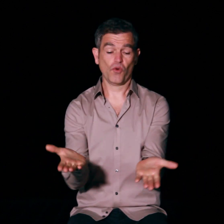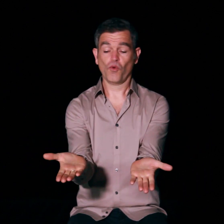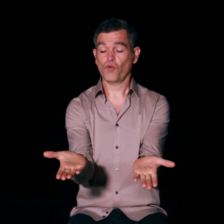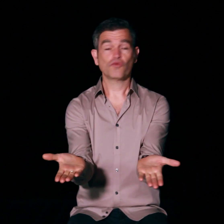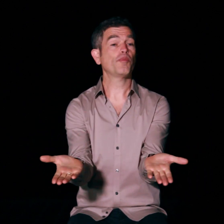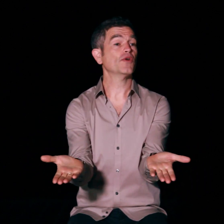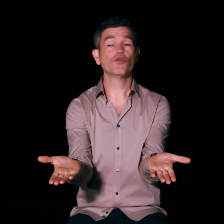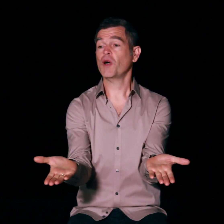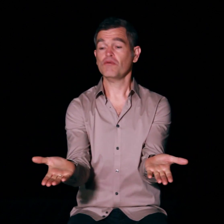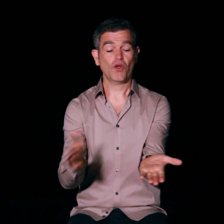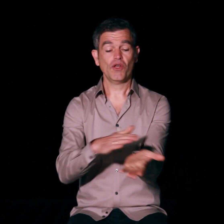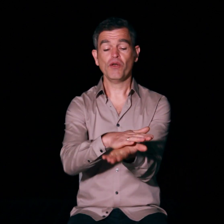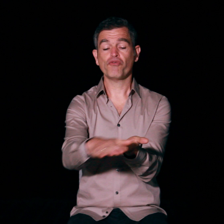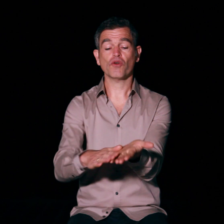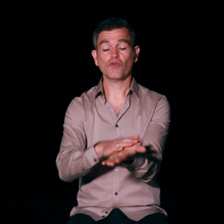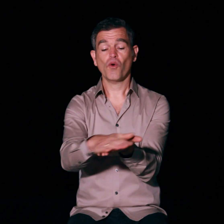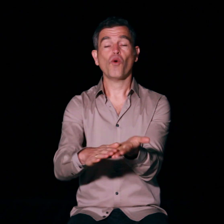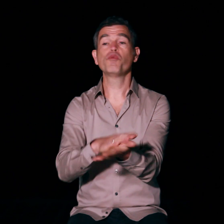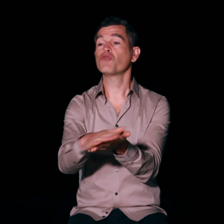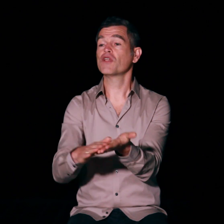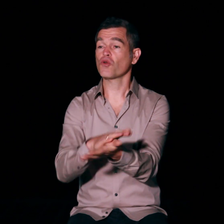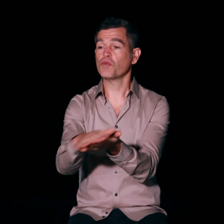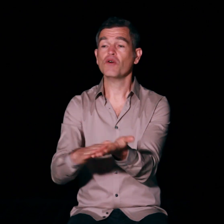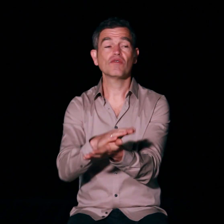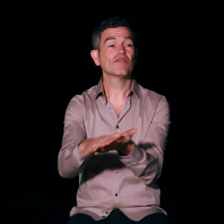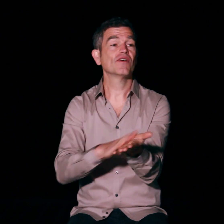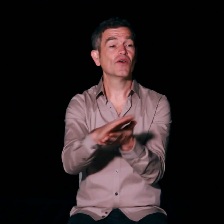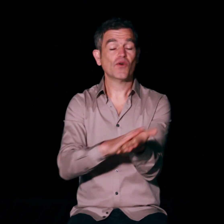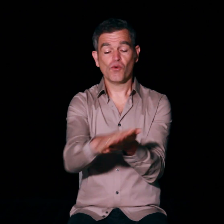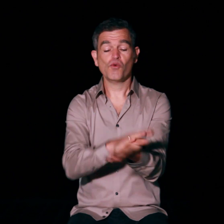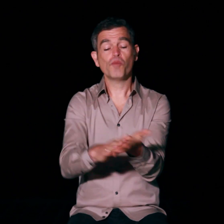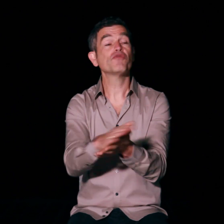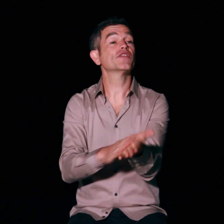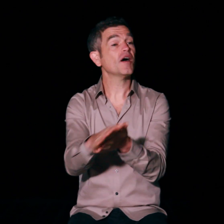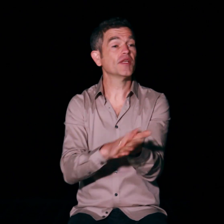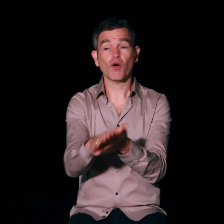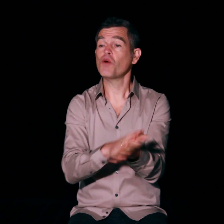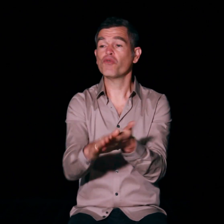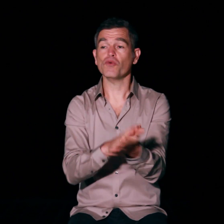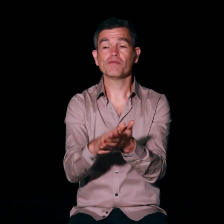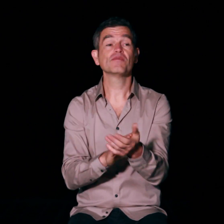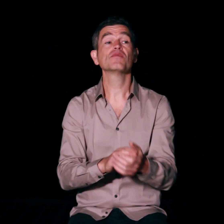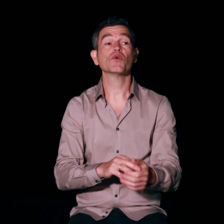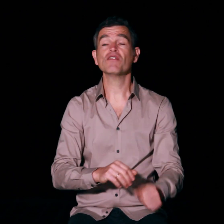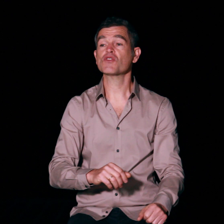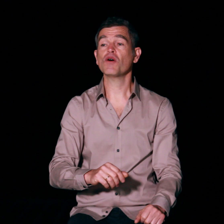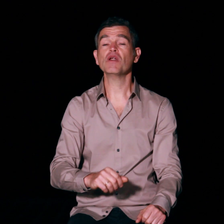nous on prend les deux mains et on frotte on peut frotter lentement ou on peut frotter rapidement comme on veut on y va ensemble